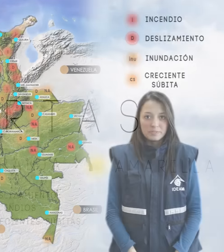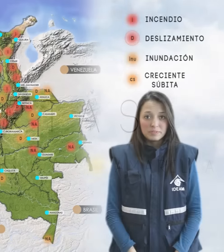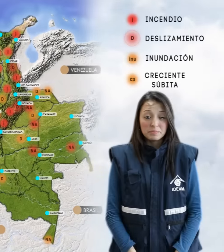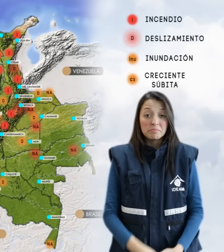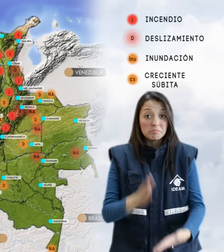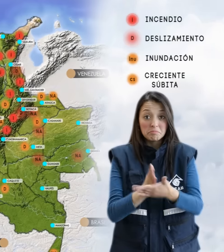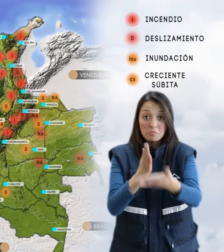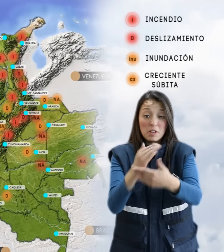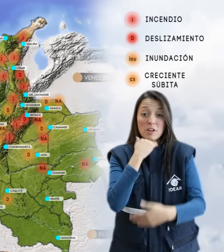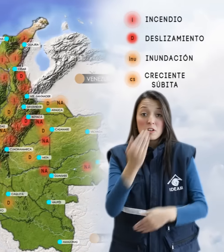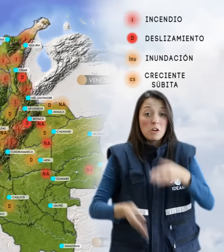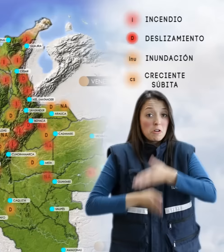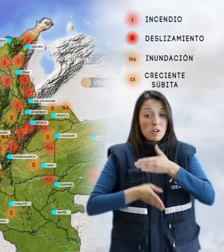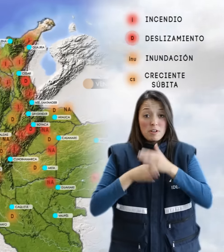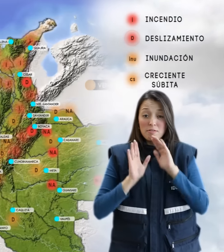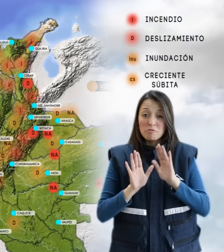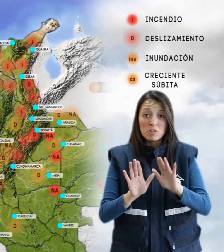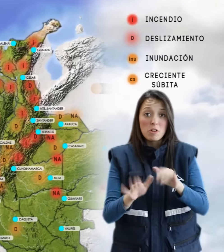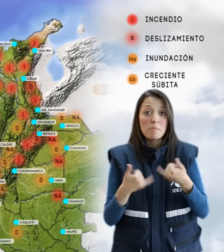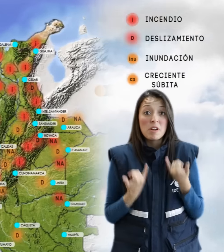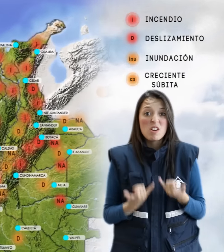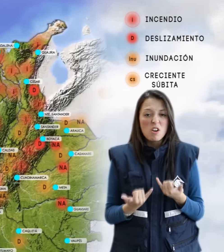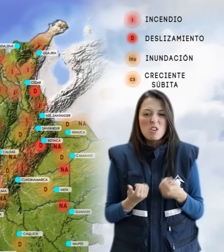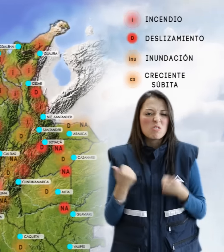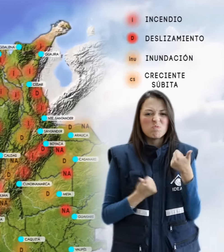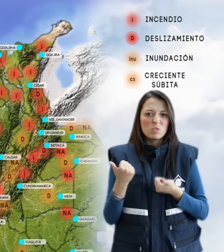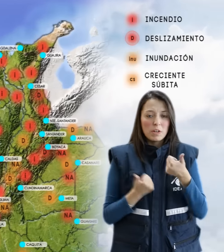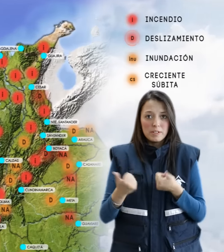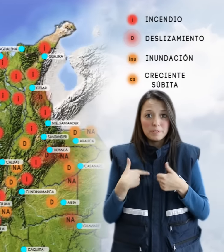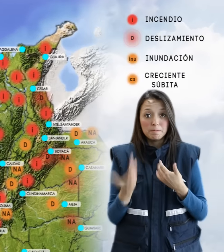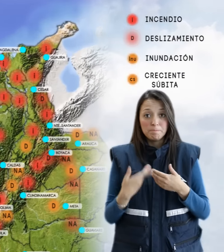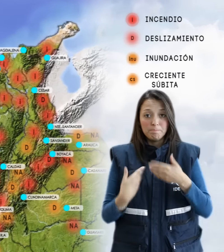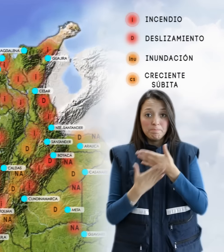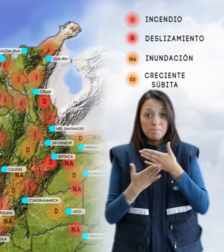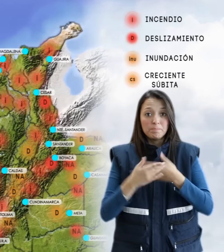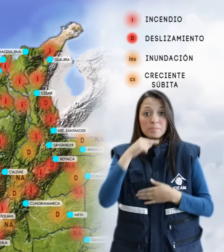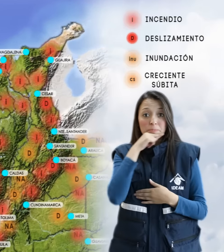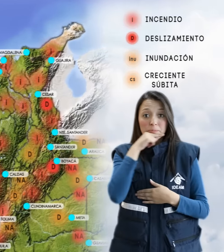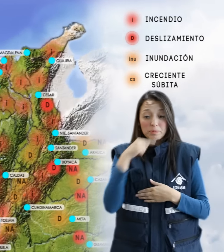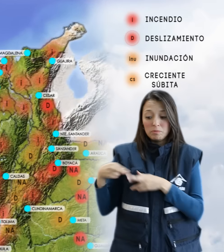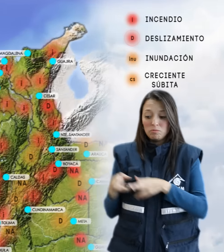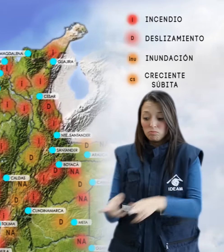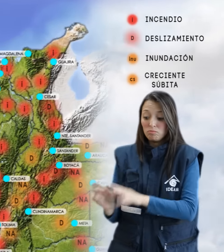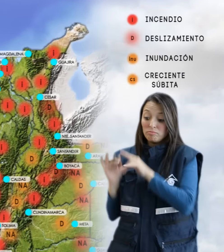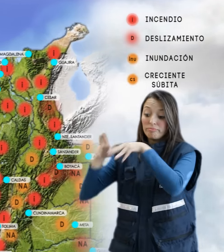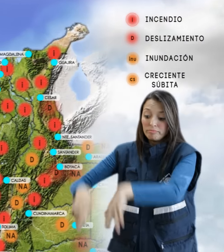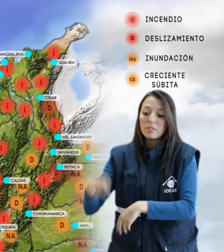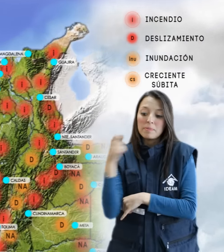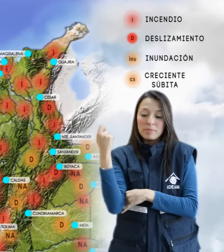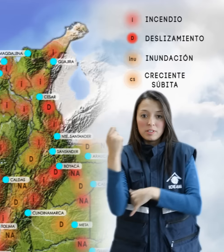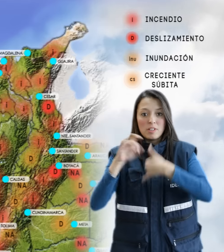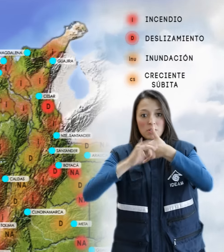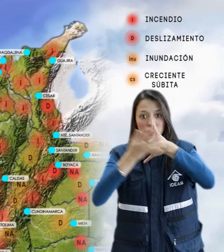Las alertas que continúan vigentes para este momento son las siguientes. En alerta roja, por niveles altos en los ríos Meta, Guaviare